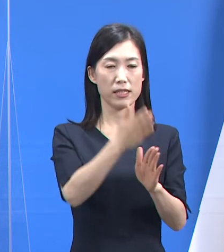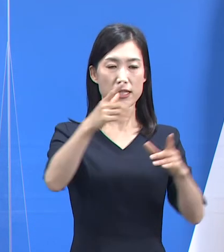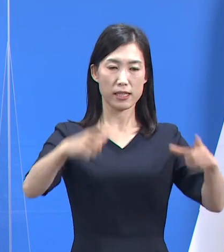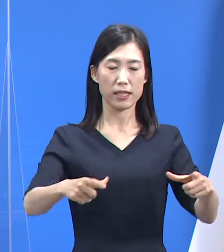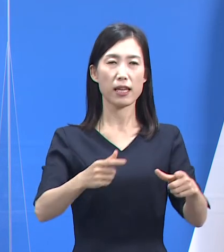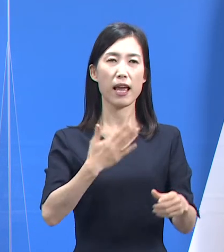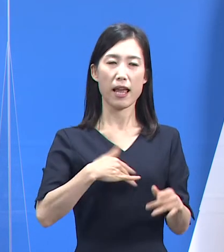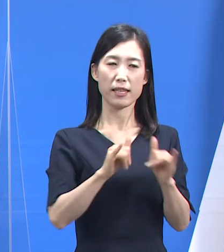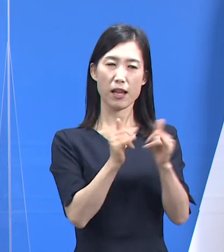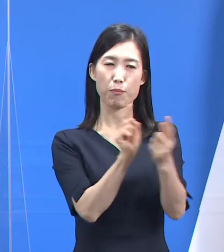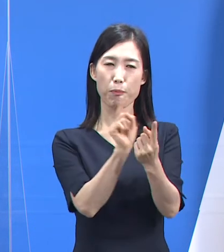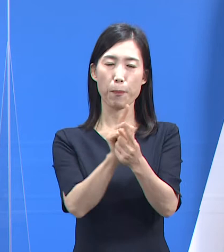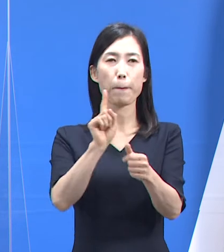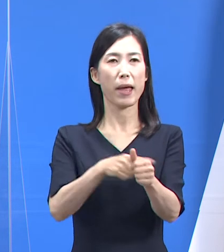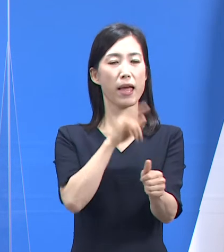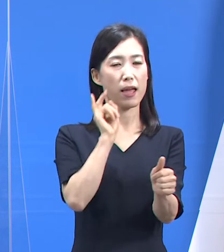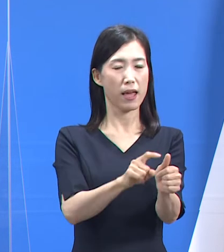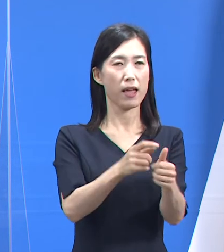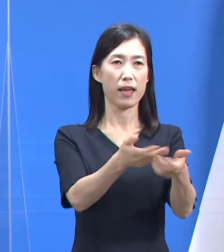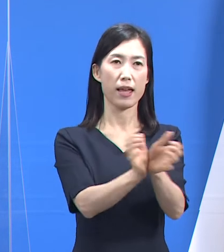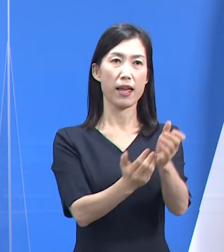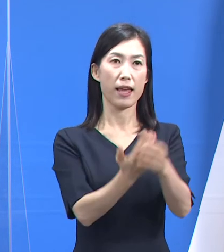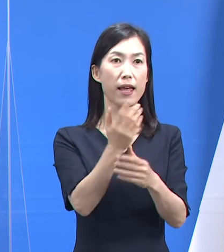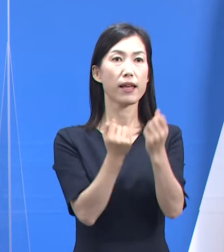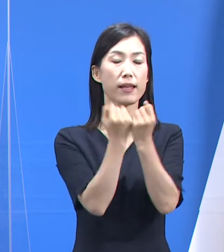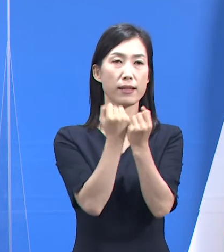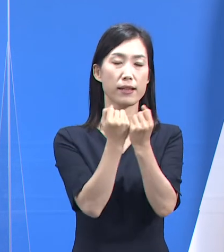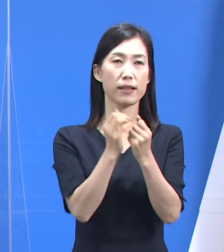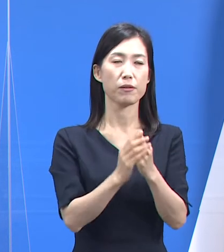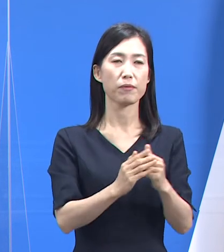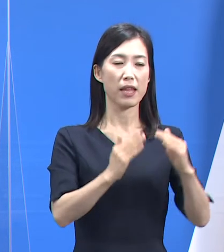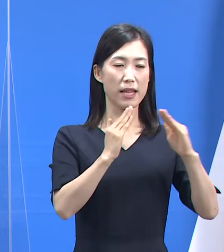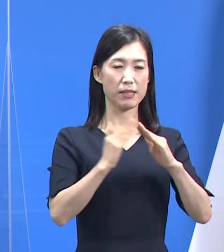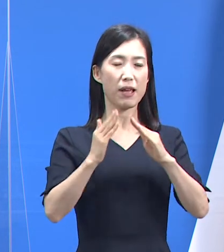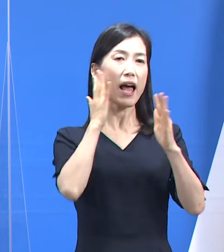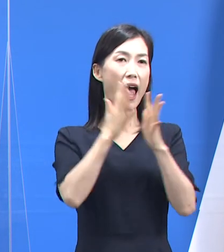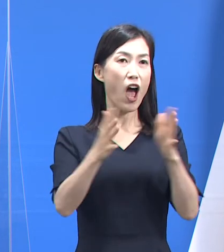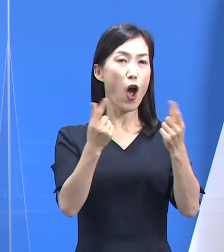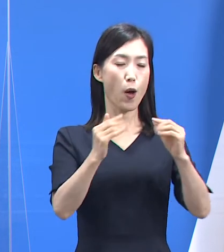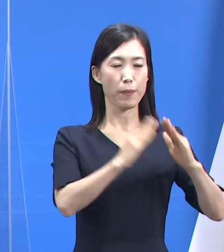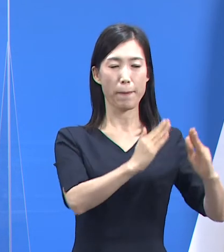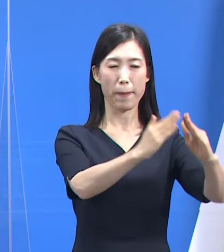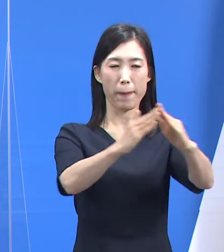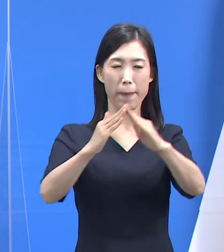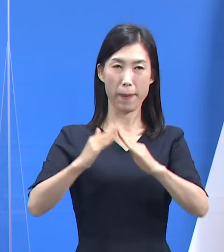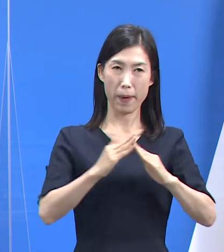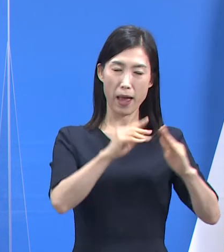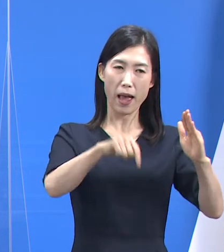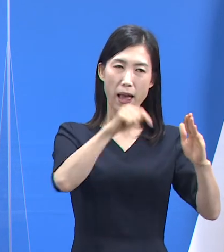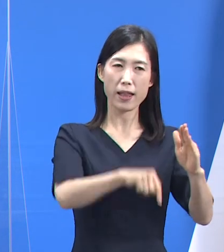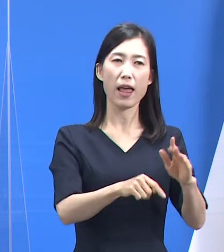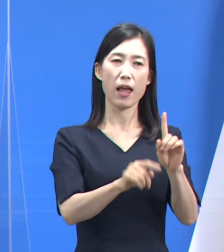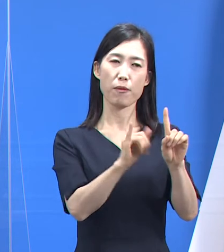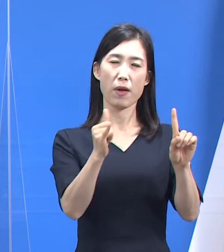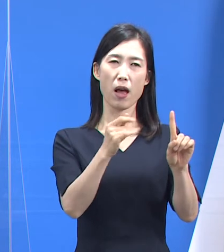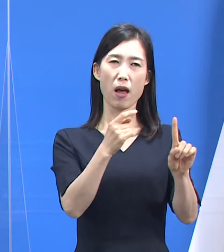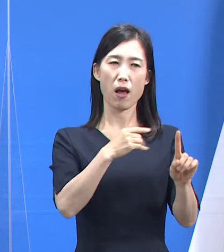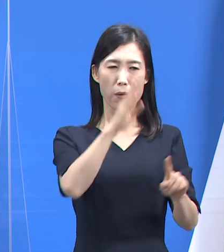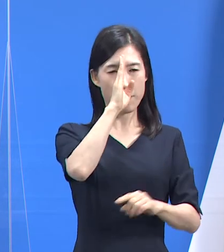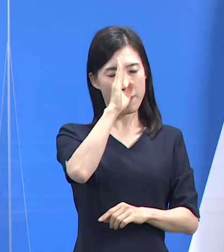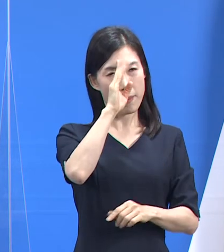집단 감염 사례에 대해 말씀드립니다. 타운하우스 거주자 1명이 지난 6일 증상을 인지하여